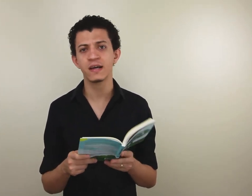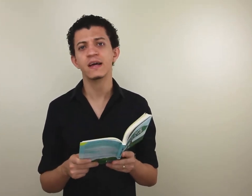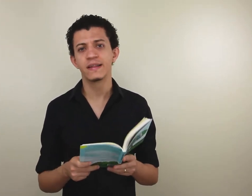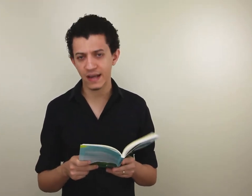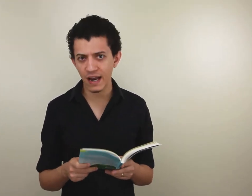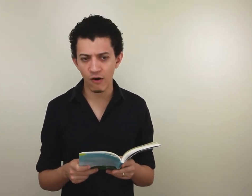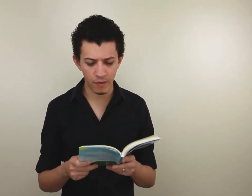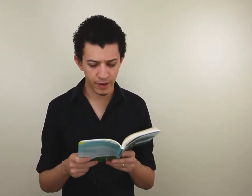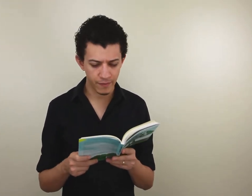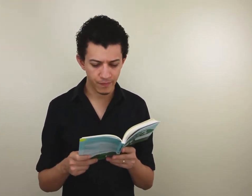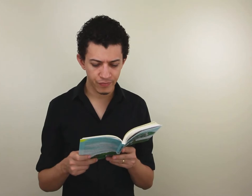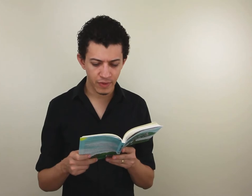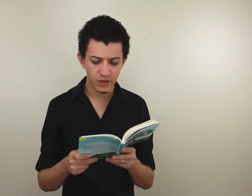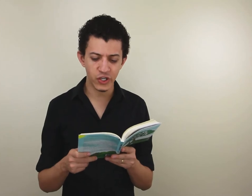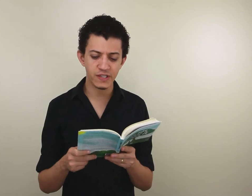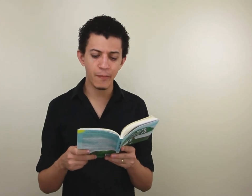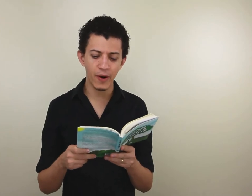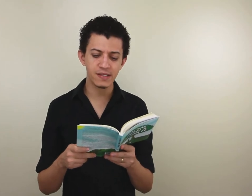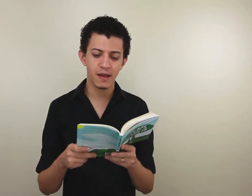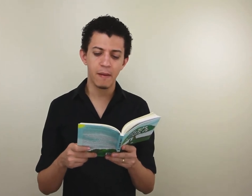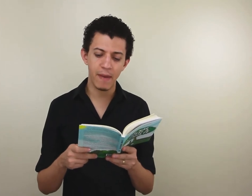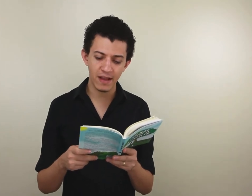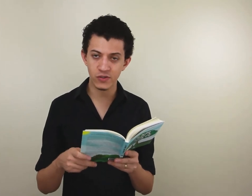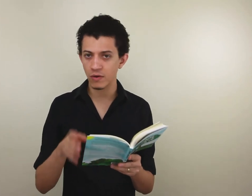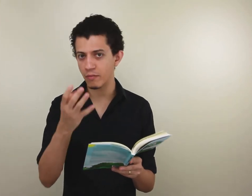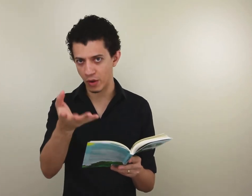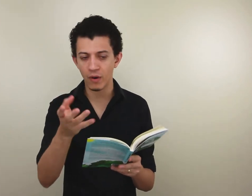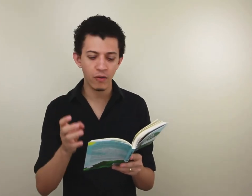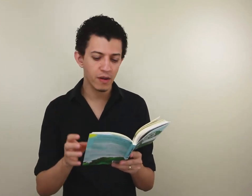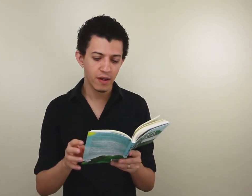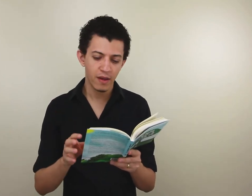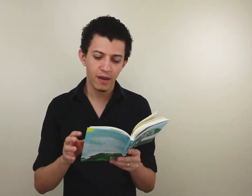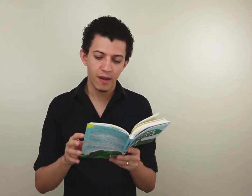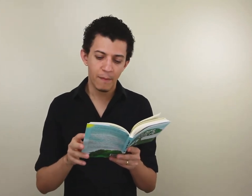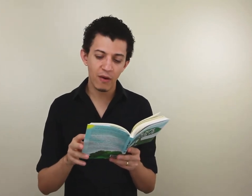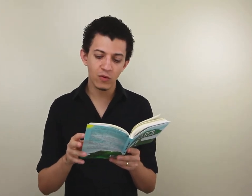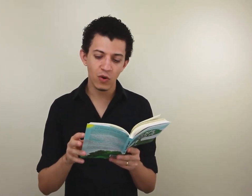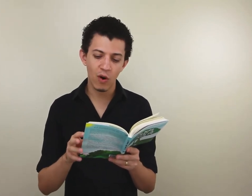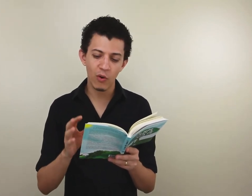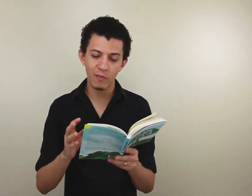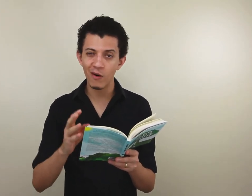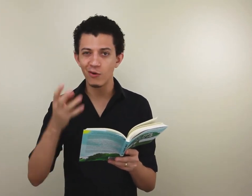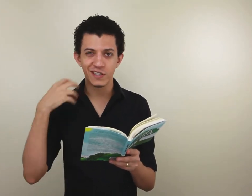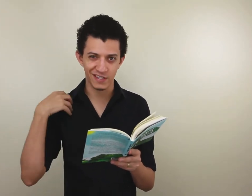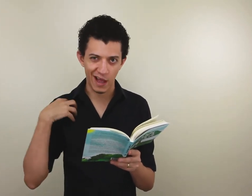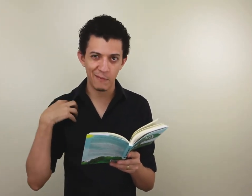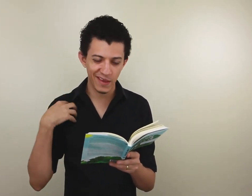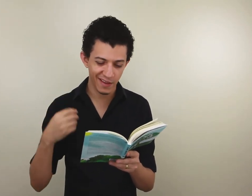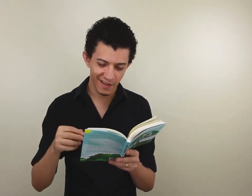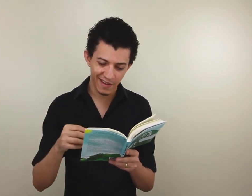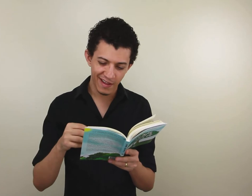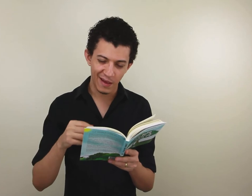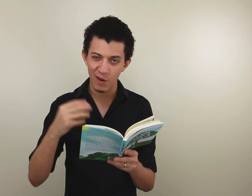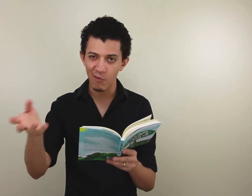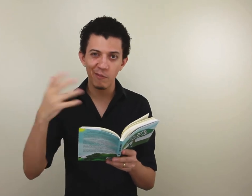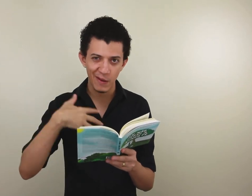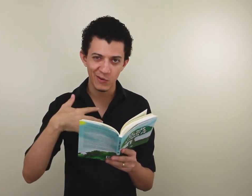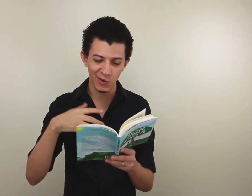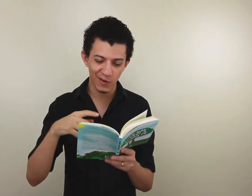daquela obra. Dias depois, Madison, meu irmão, perguntou ao irmão, ou seja, a mim, meu irmão me perguntou.